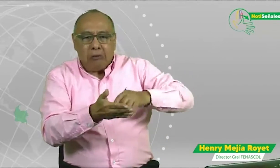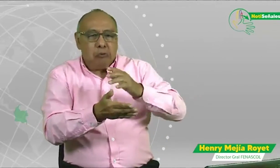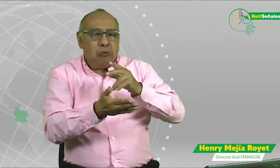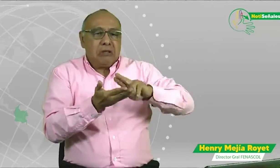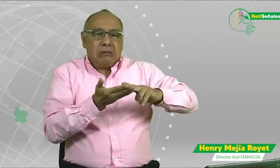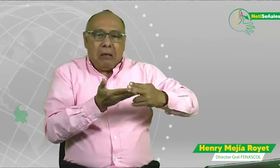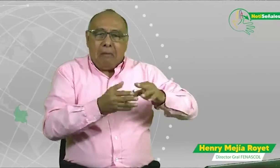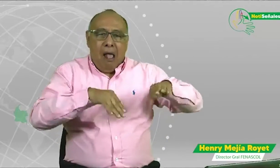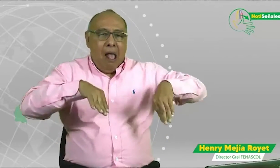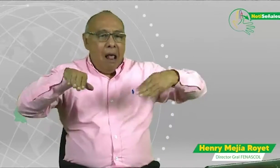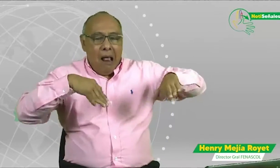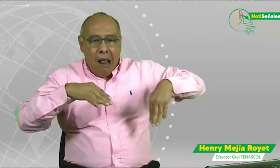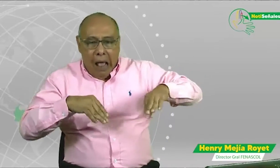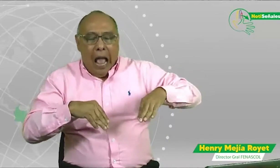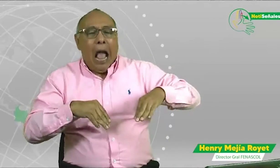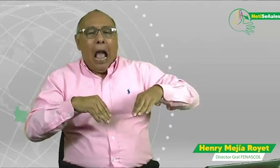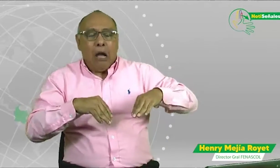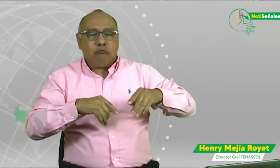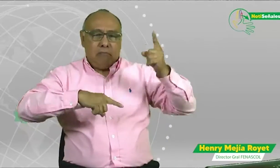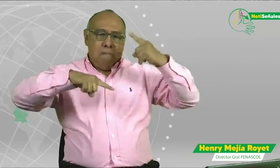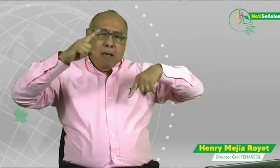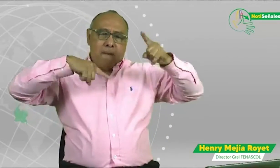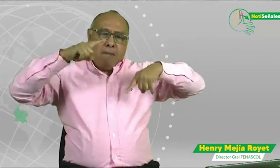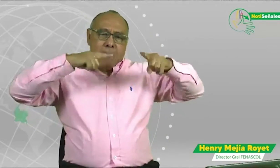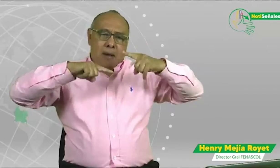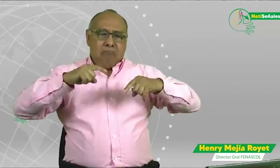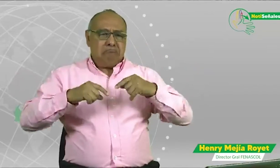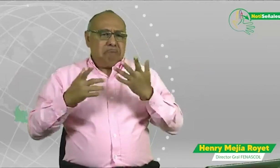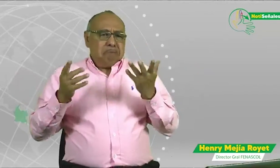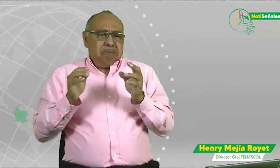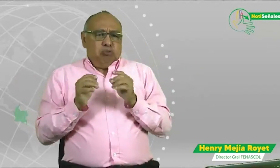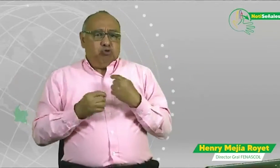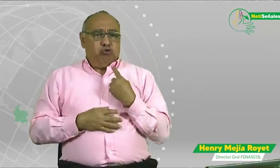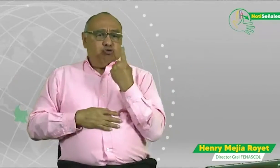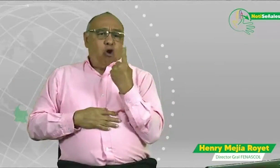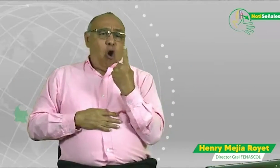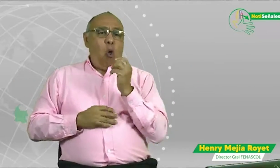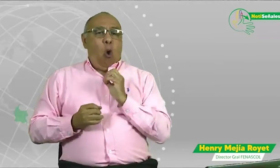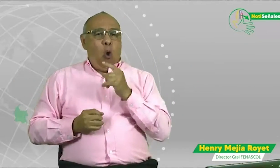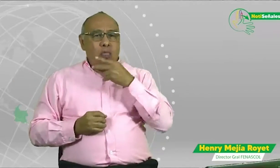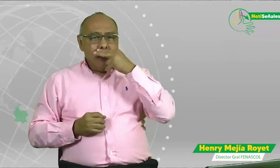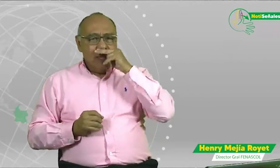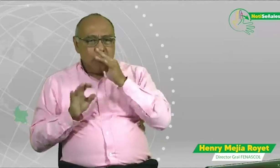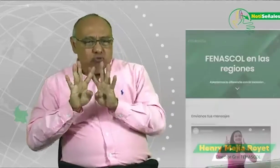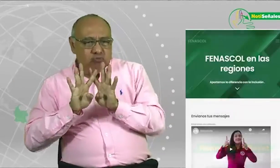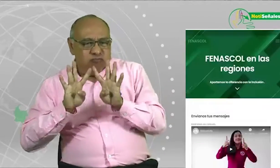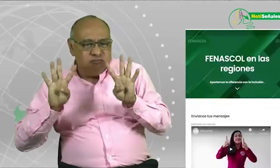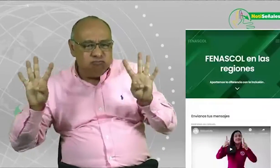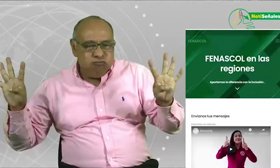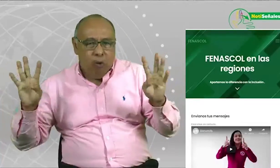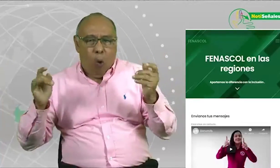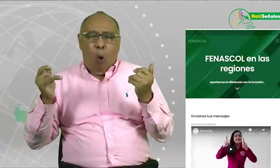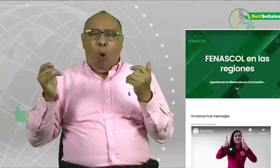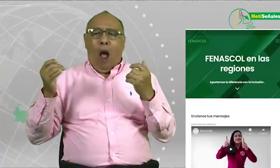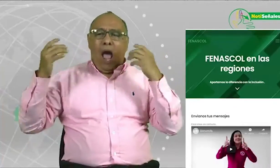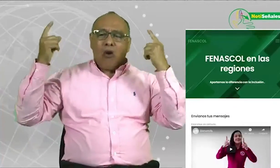Comentan el municipio, la ciudad y comentan la situación que está sucediendo. Contratación de modelos lingüísticos, de